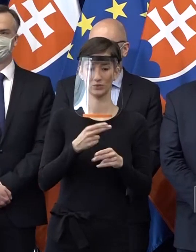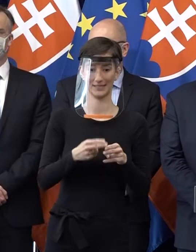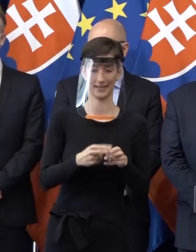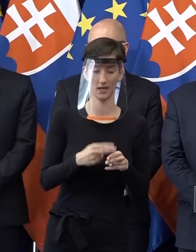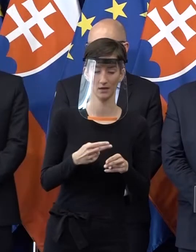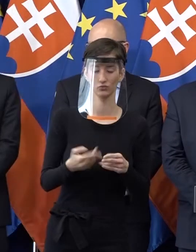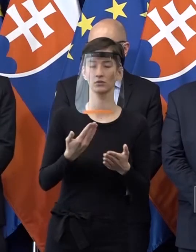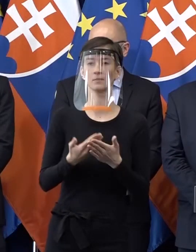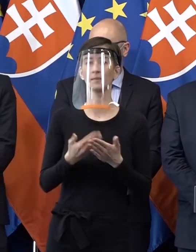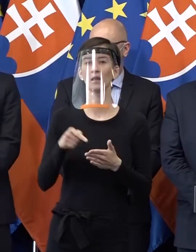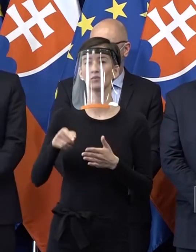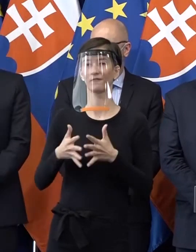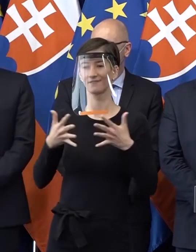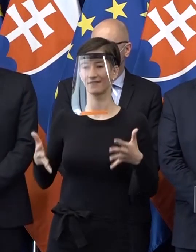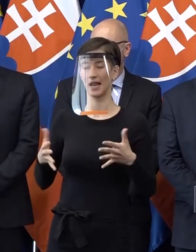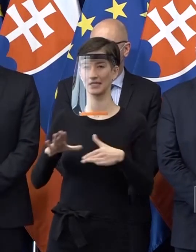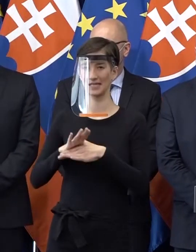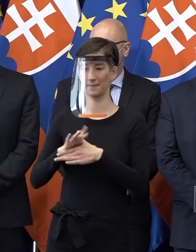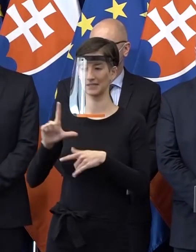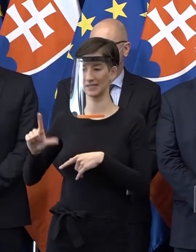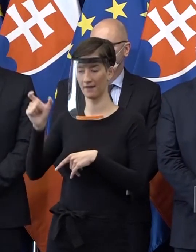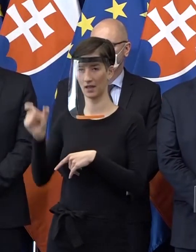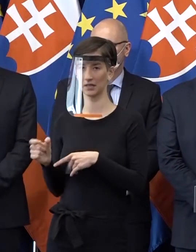stretáme s predstaviteľmi veľkých zamestnávateľov.